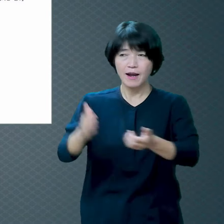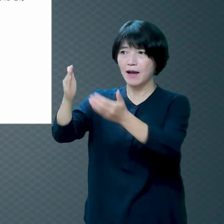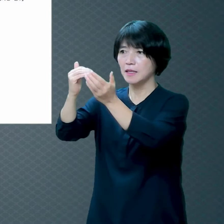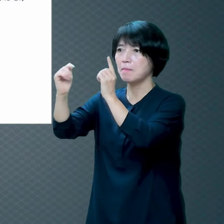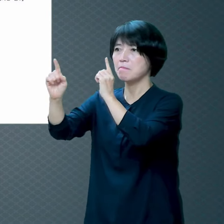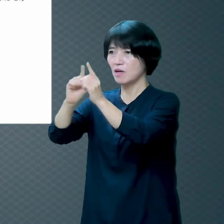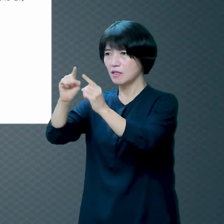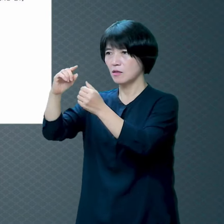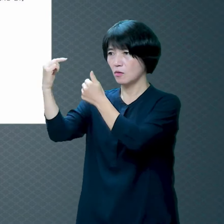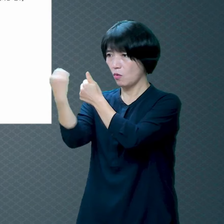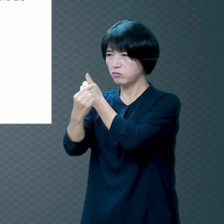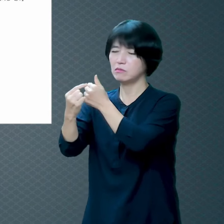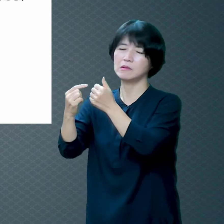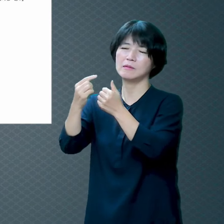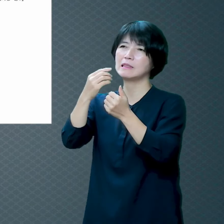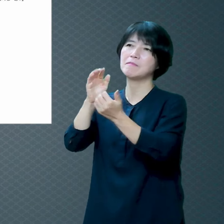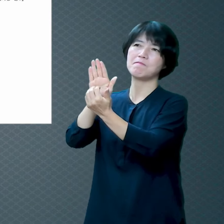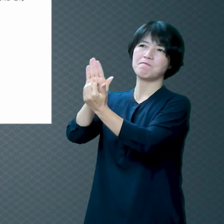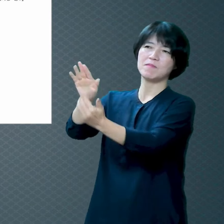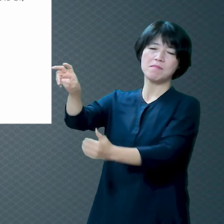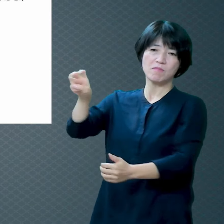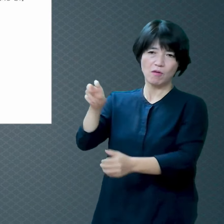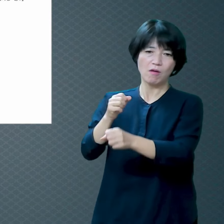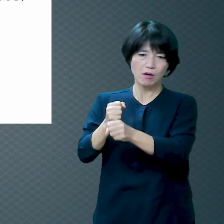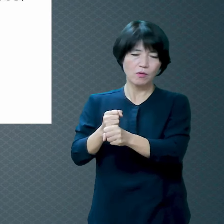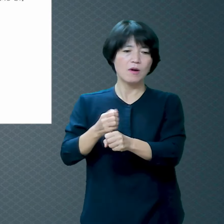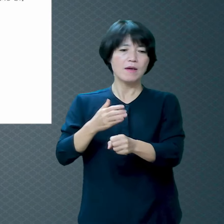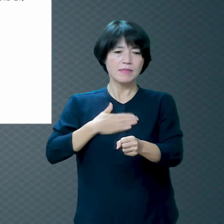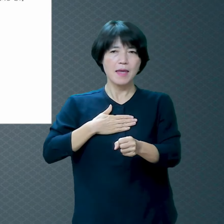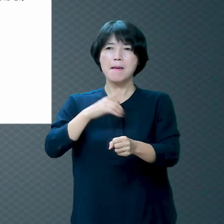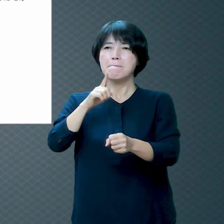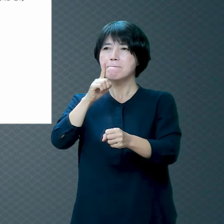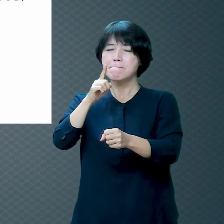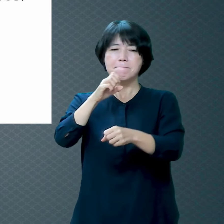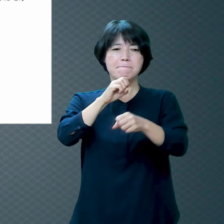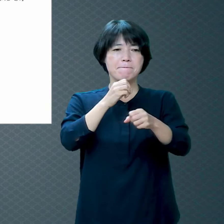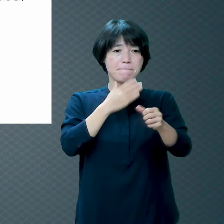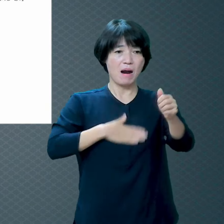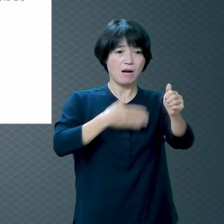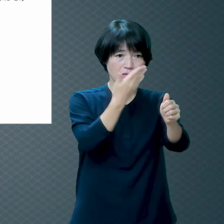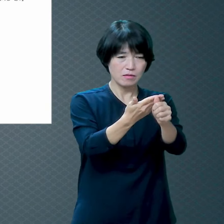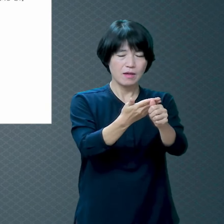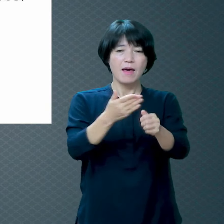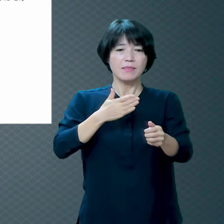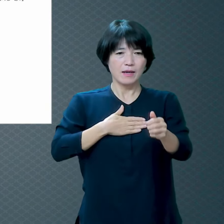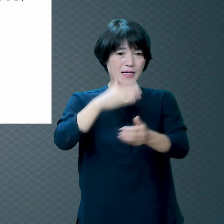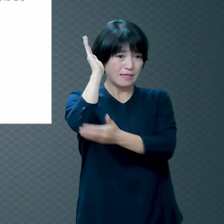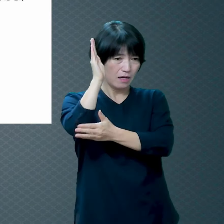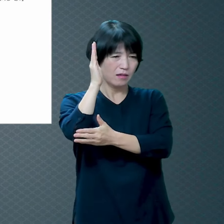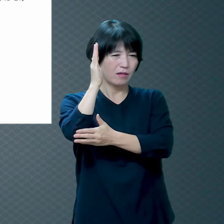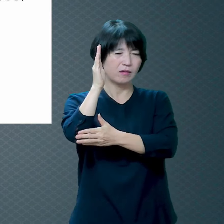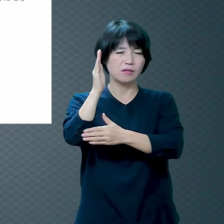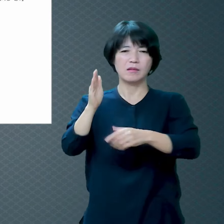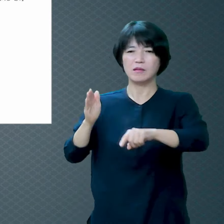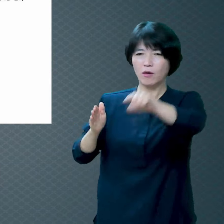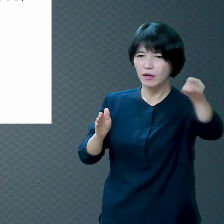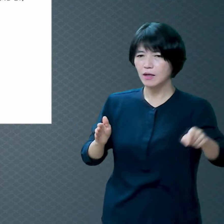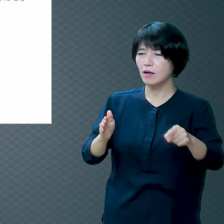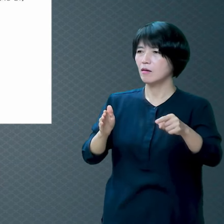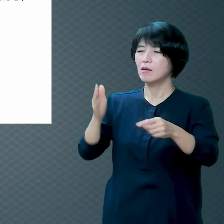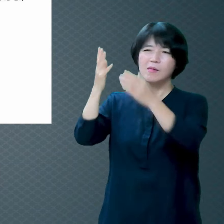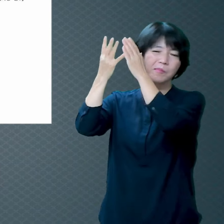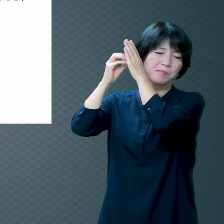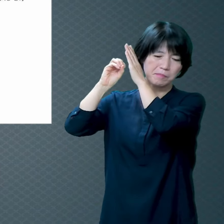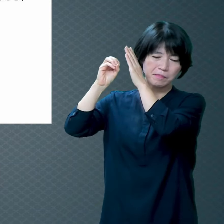말을 내 뒤로 던지며 도적을 본 즉 연합하고 가늠하는 자와 동료가 되며